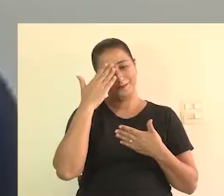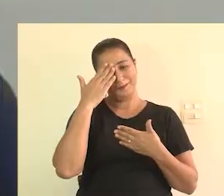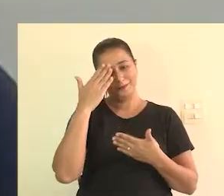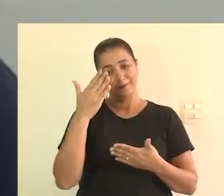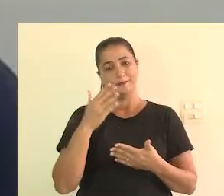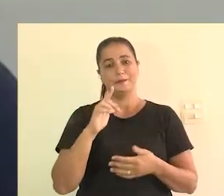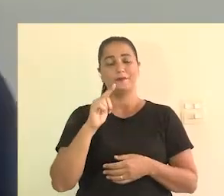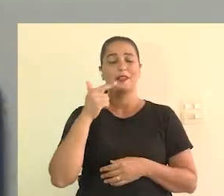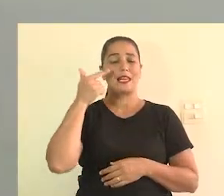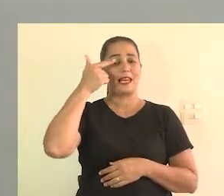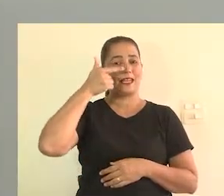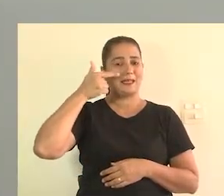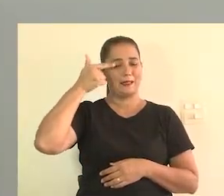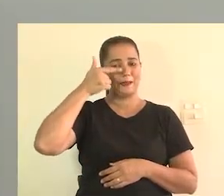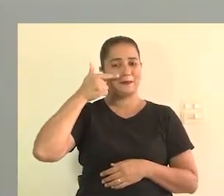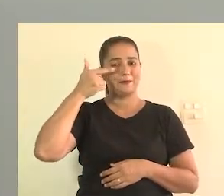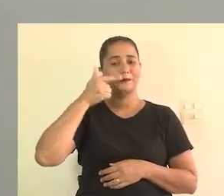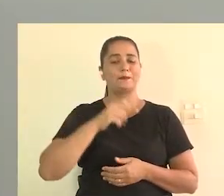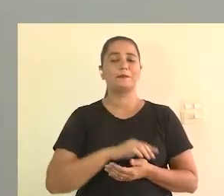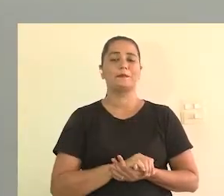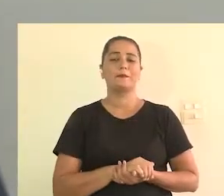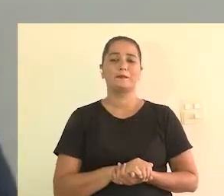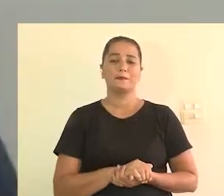Obrigada. Vamos lá, Liliana.